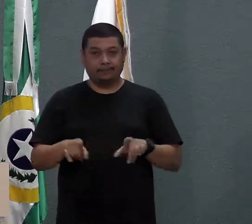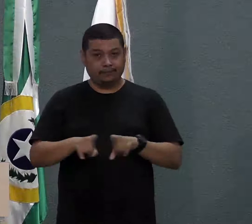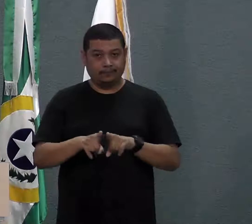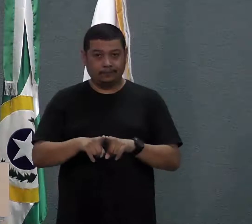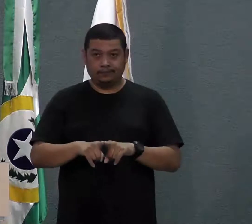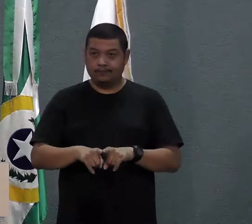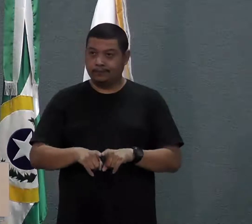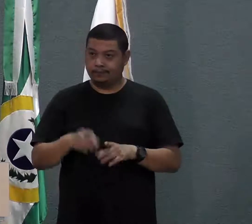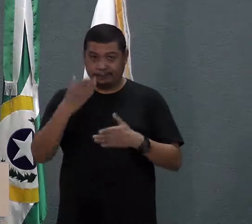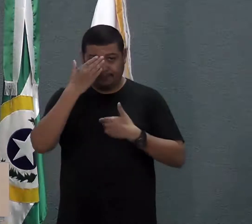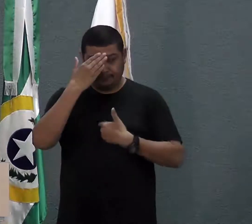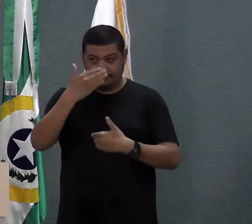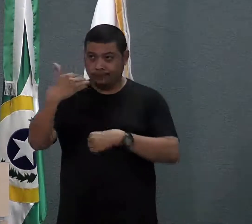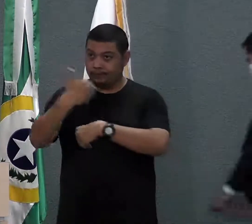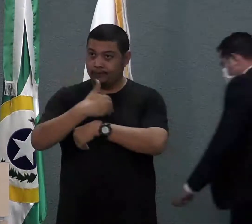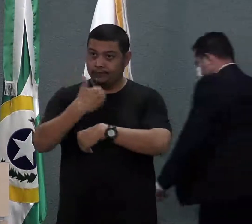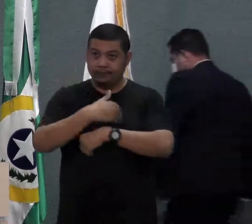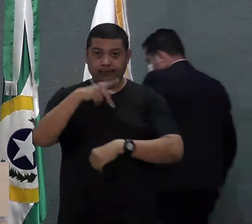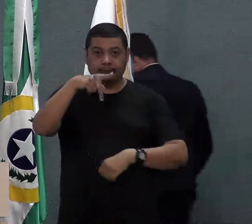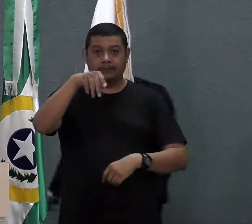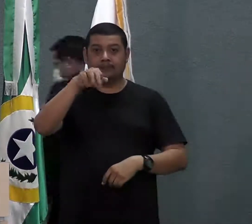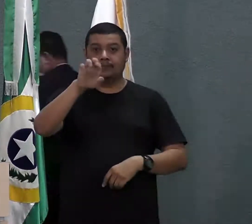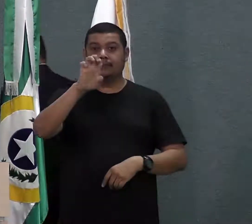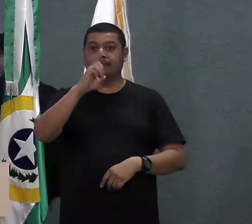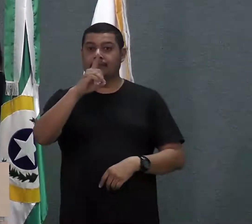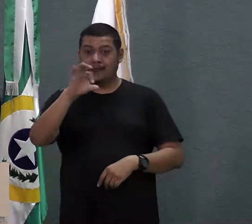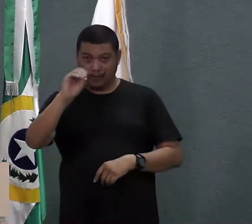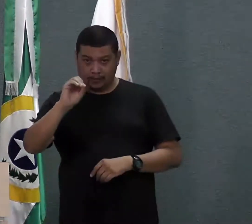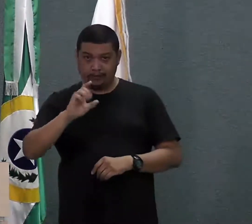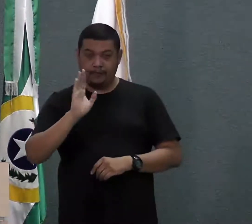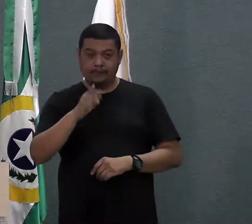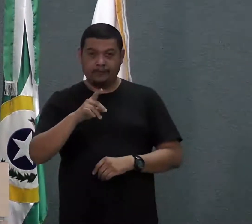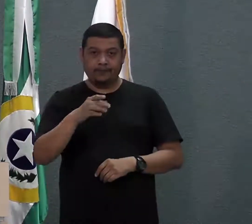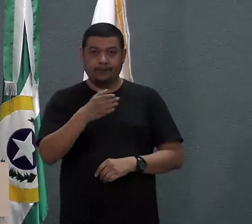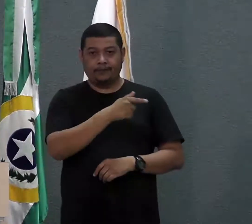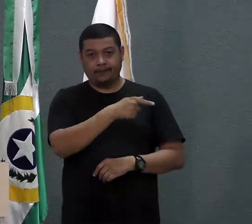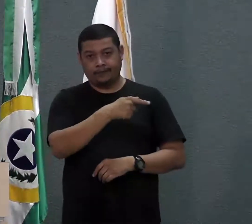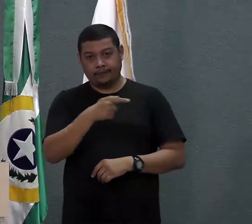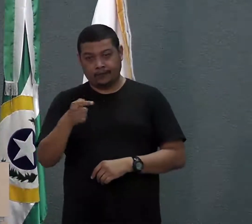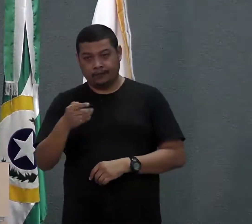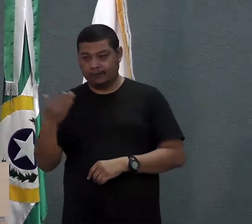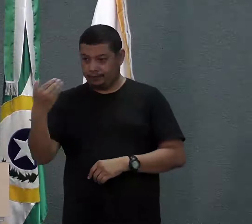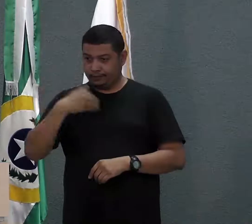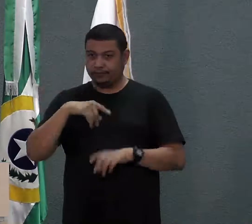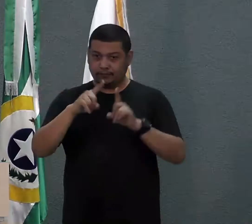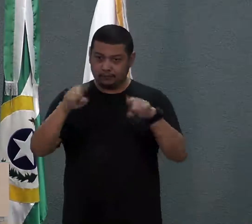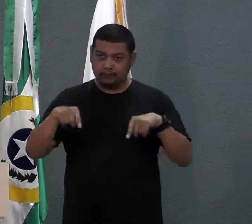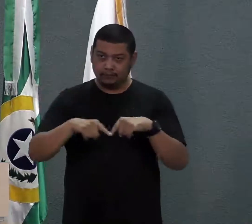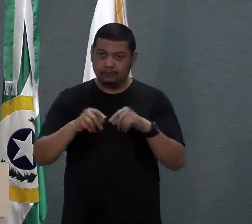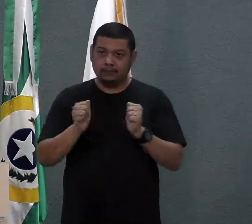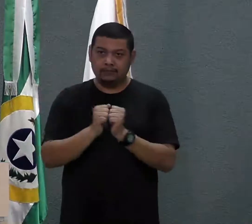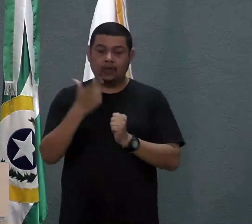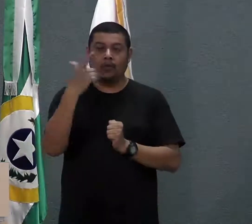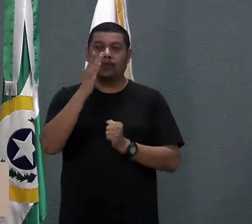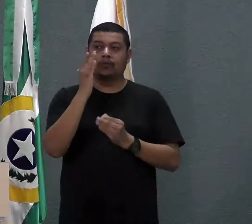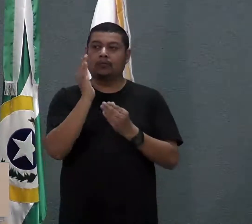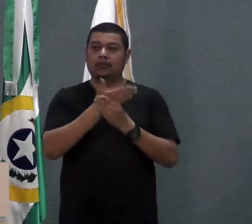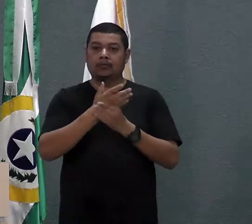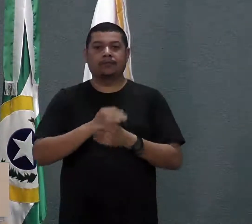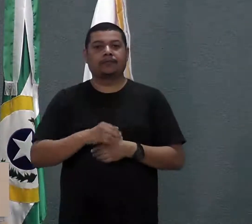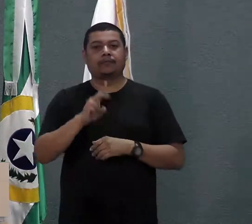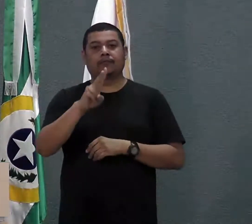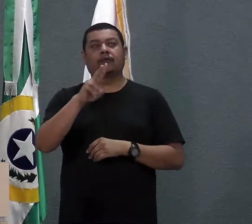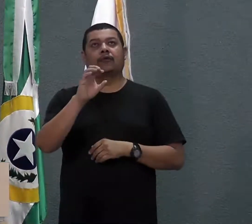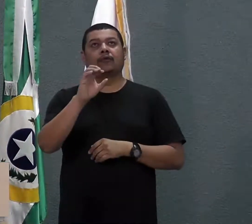e agradecer a presença do Sr. Pedro Ganda, que esteve essa semana no meu gabinete, acompanhado do outro taxista, Sr.